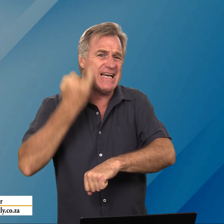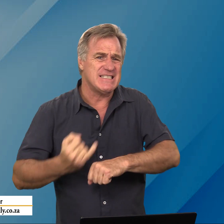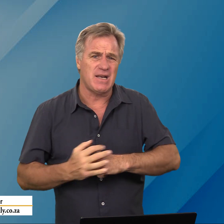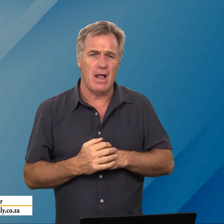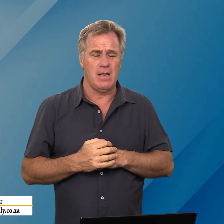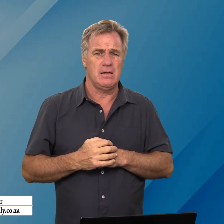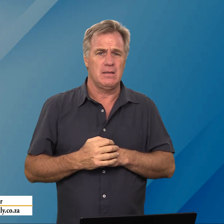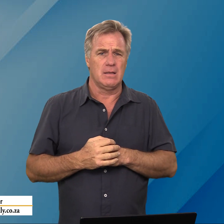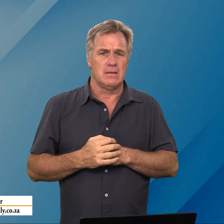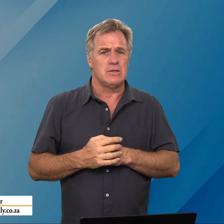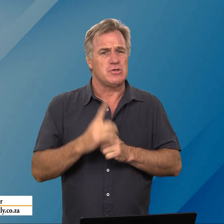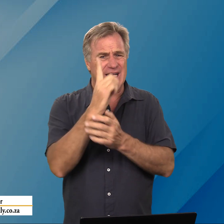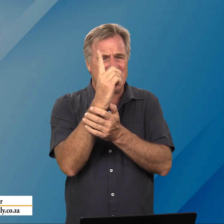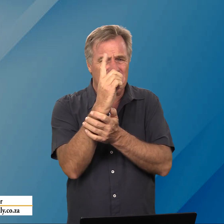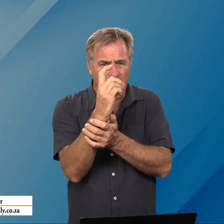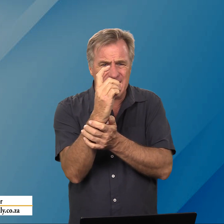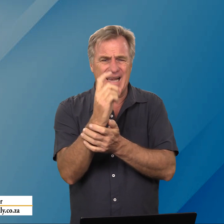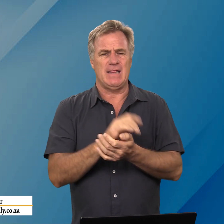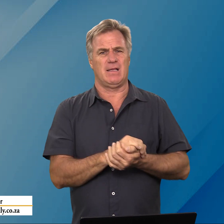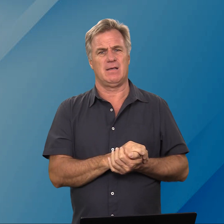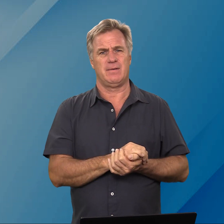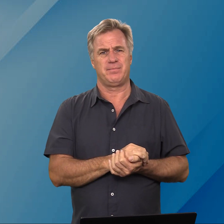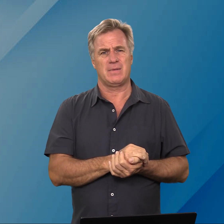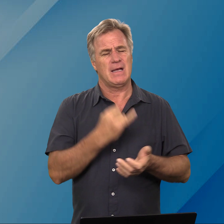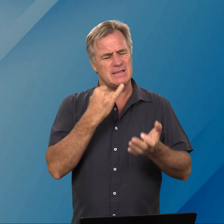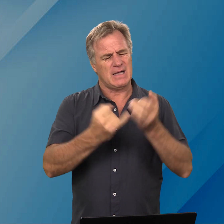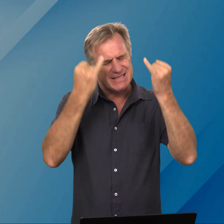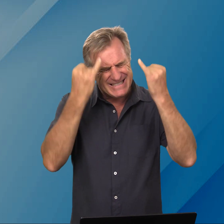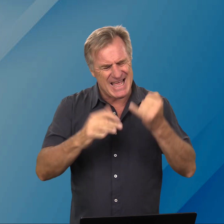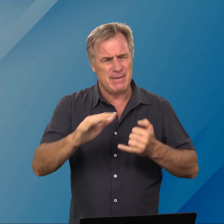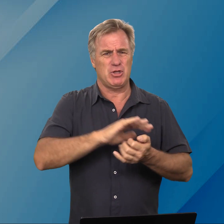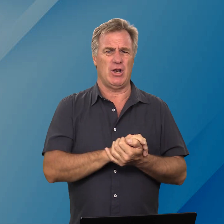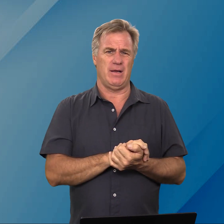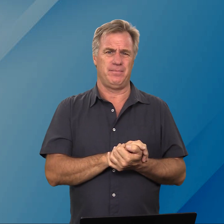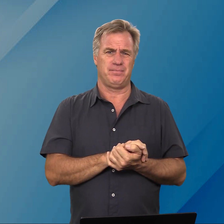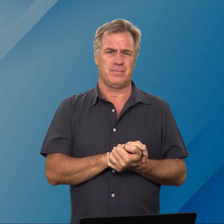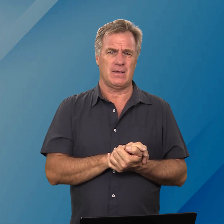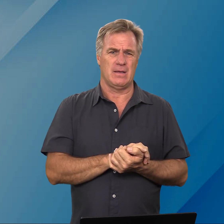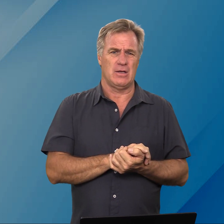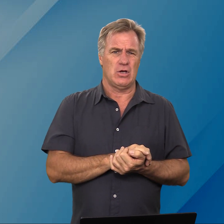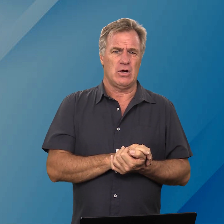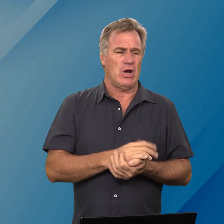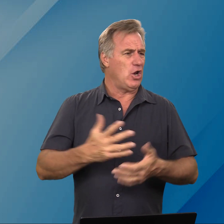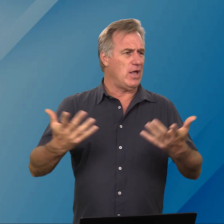Israel soos een geknakte riet Dit gaan slecht met hulle Hulle